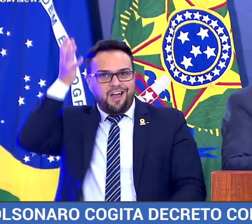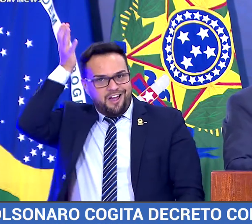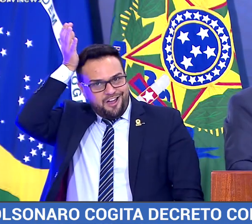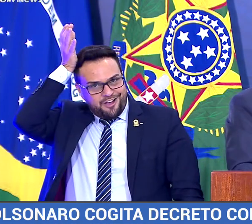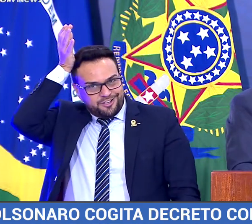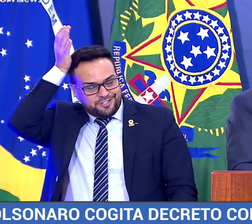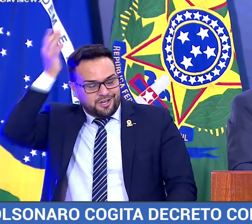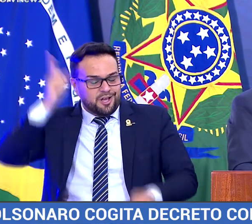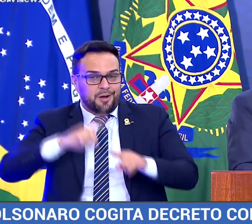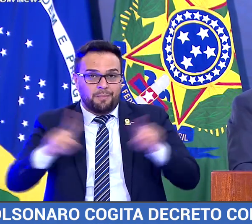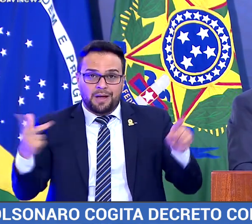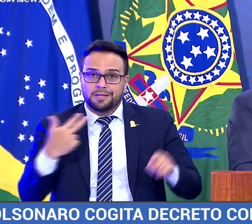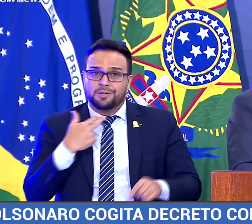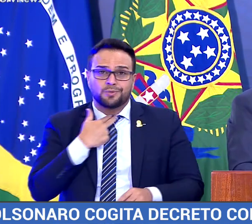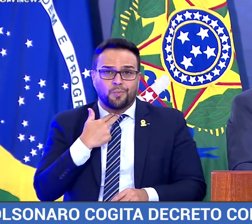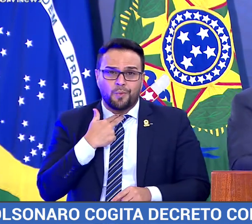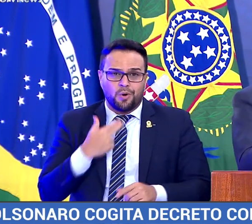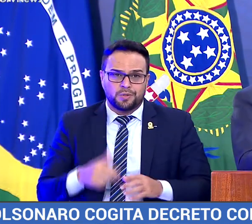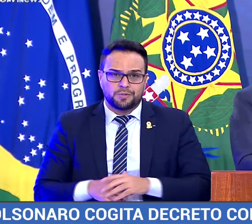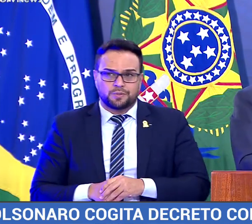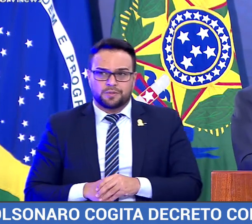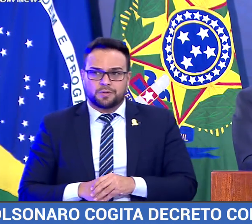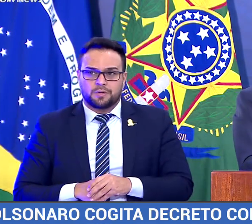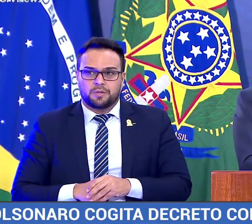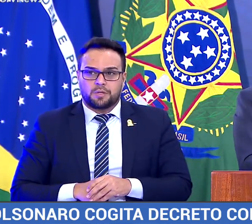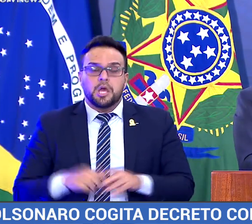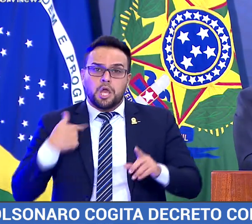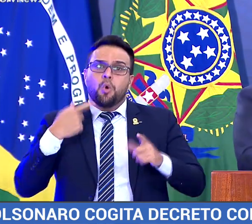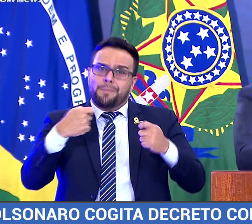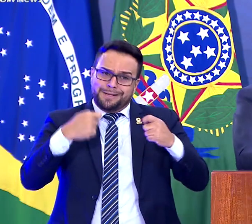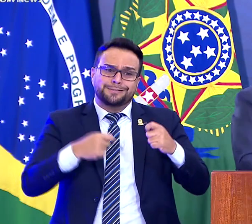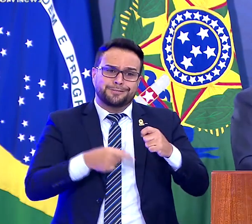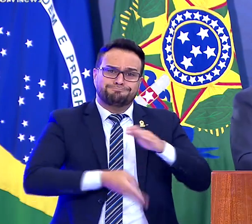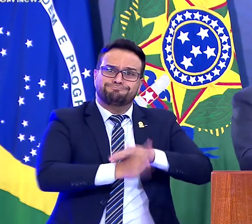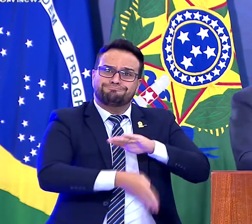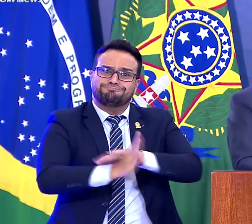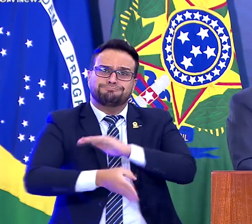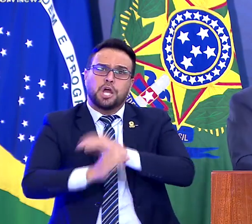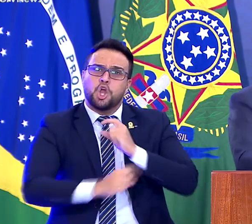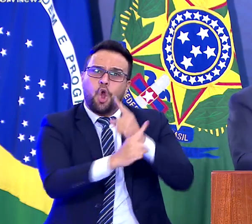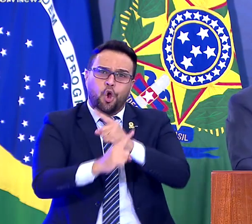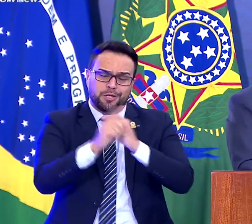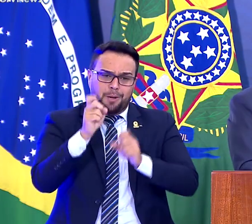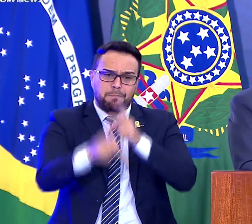E eu não posso, sem ouvir o povo, não tomar conhecimento do que eles sentem, o que eles querem.